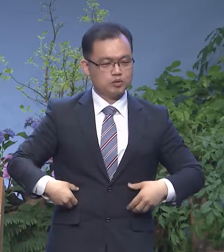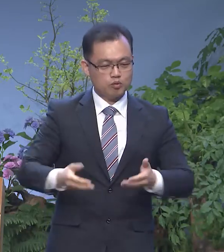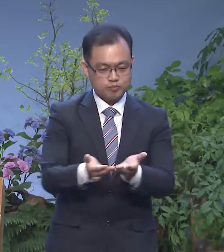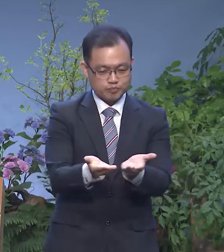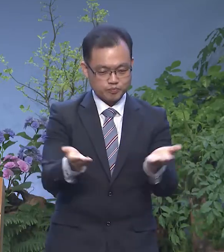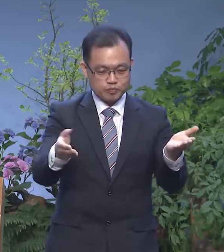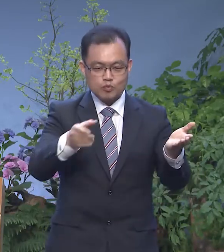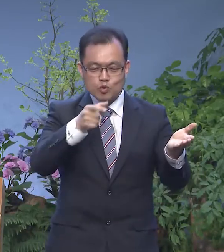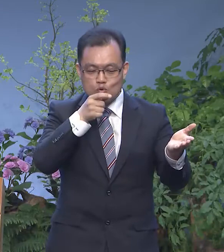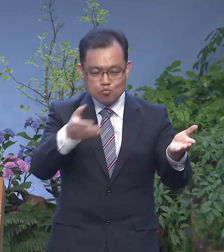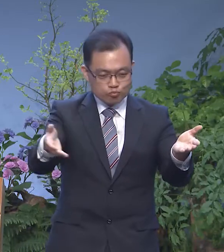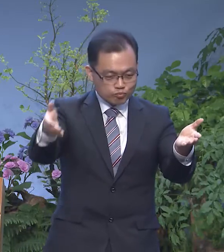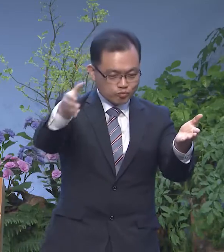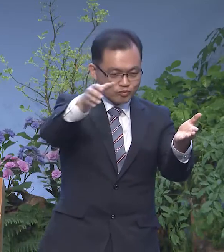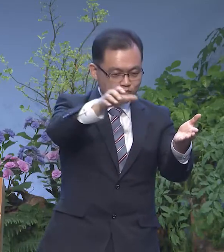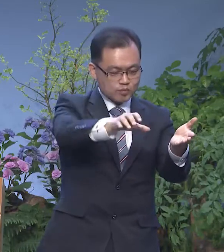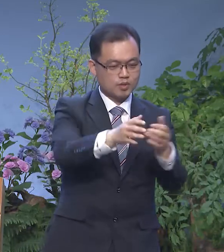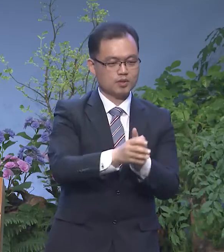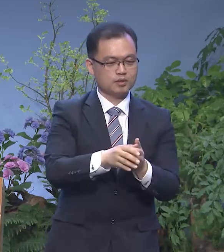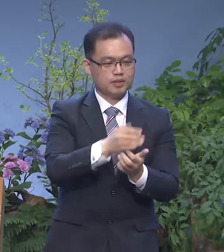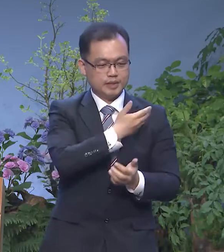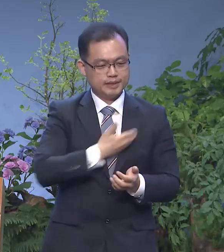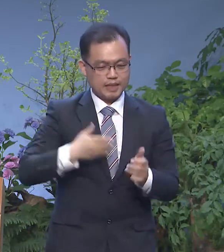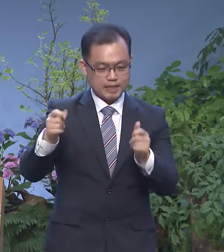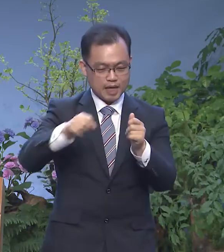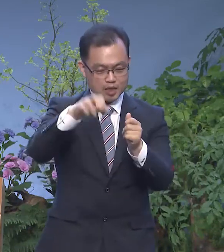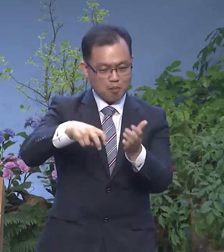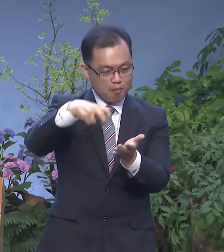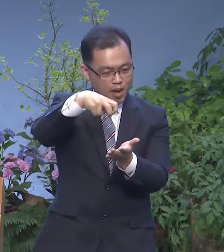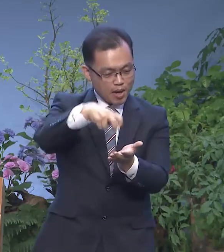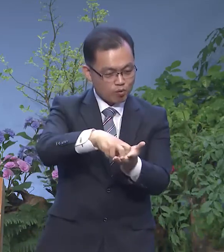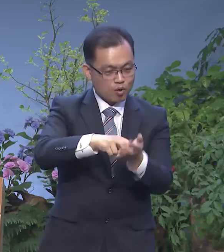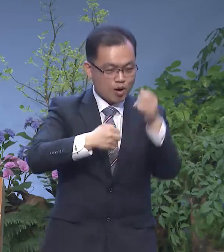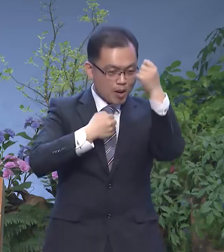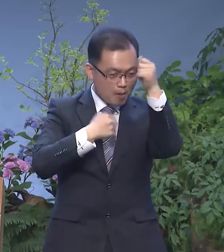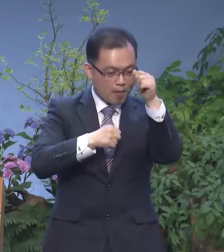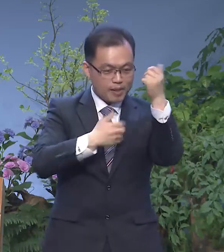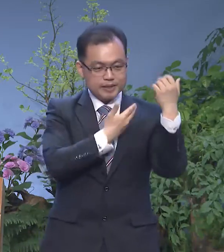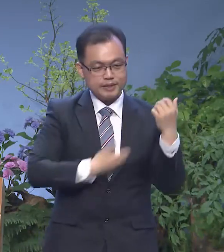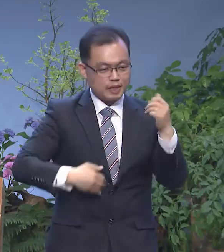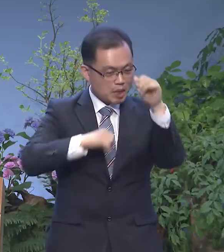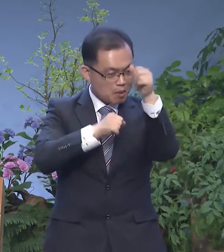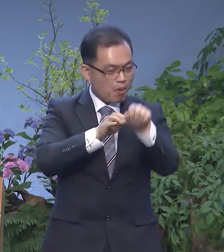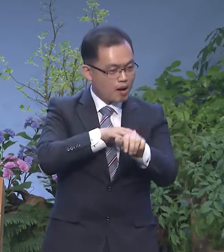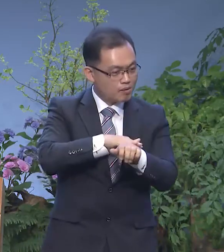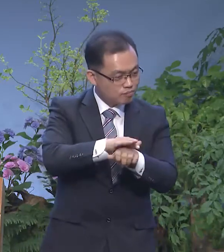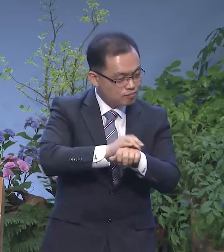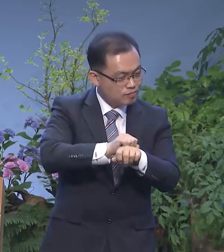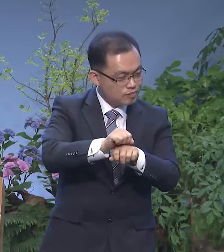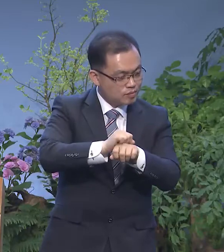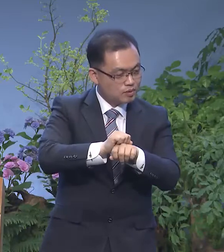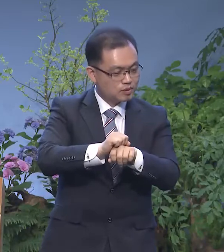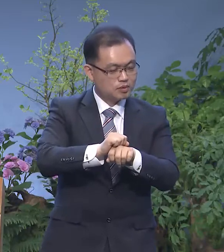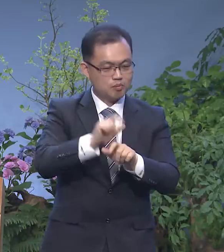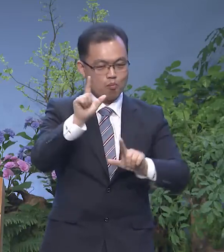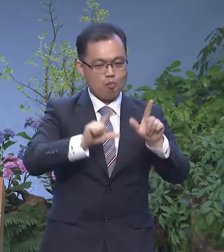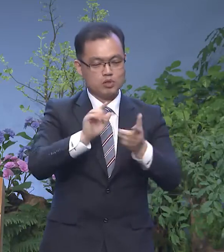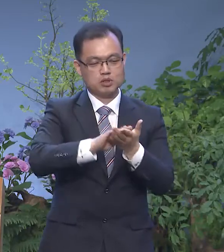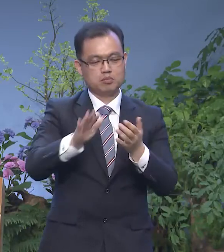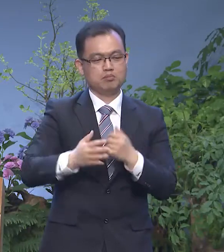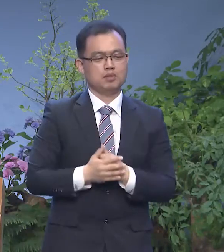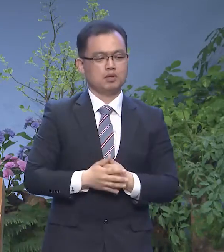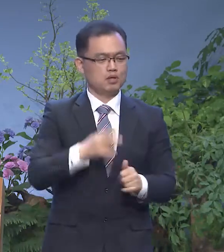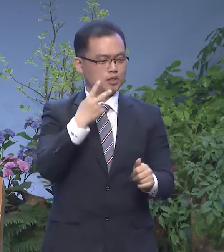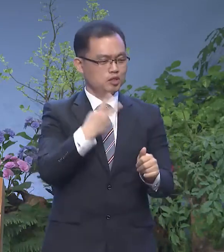꿇어 엎드려서 그들의 발을 씻기기 시작한 것입니다 한번 생각해 보십시오 서성이었던 예수님이